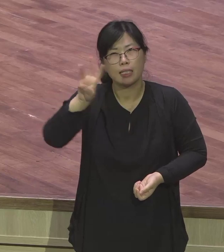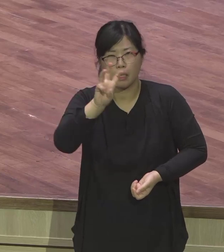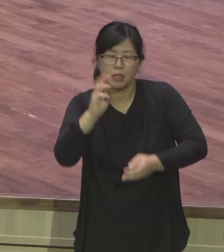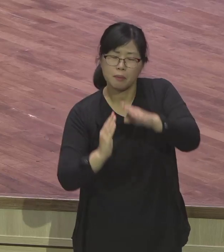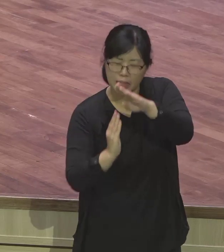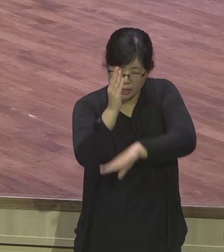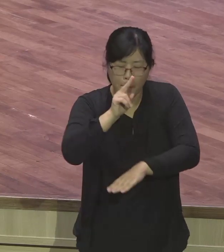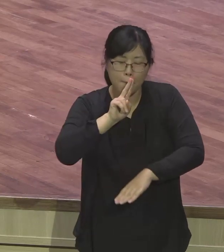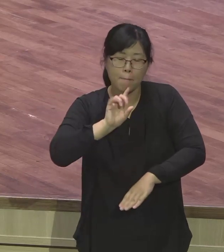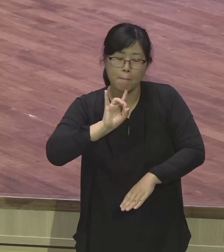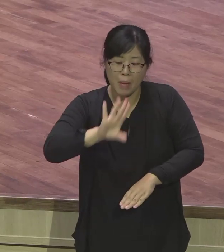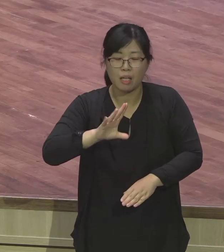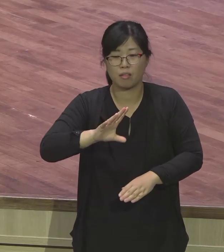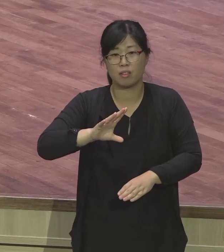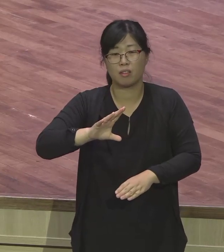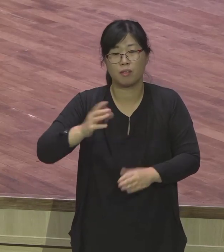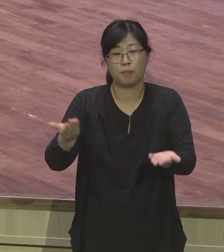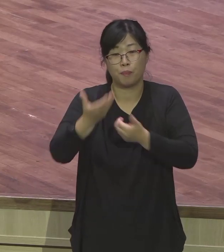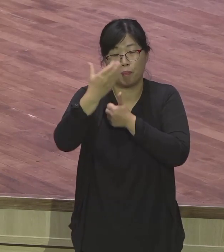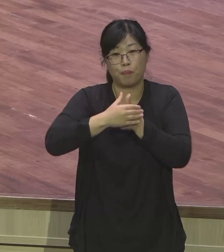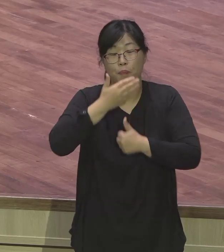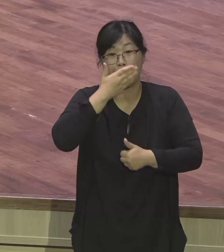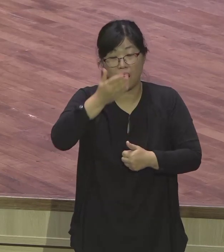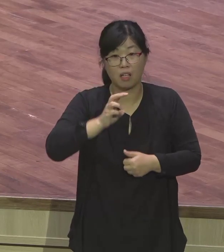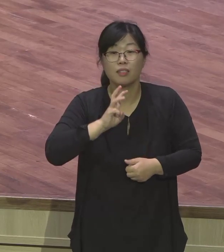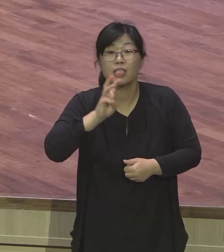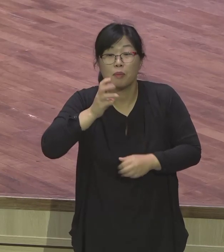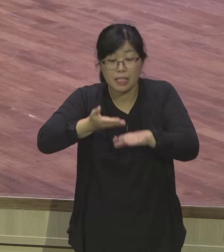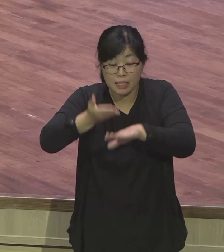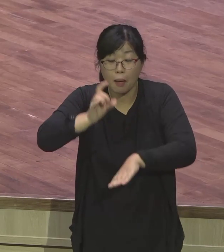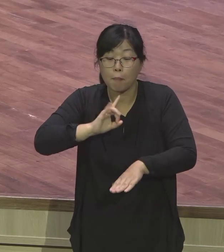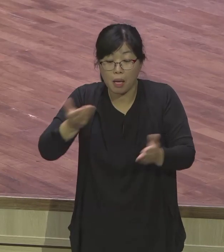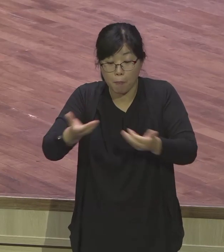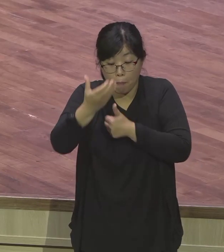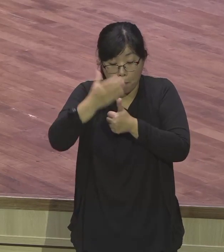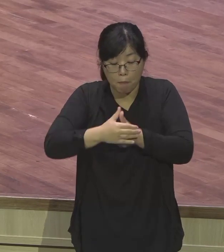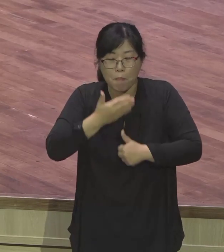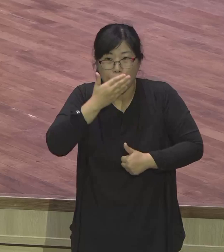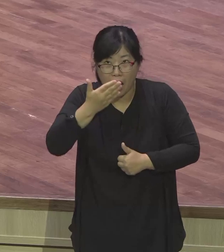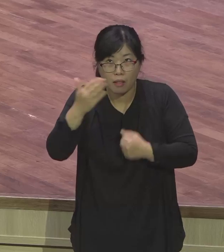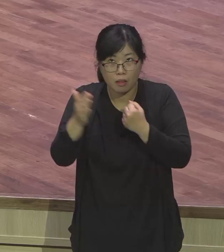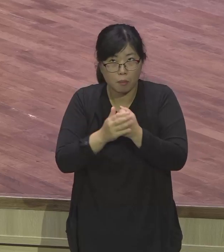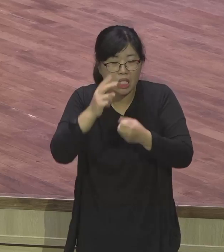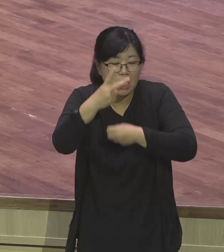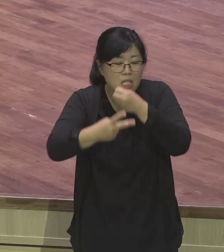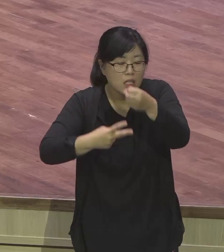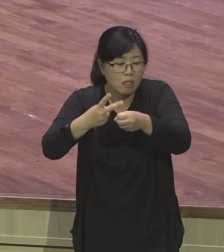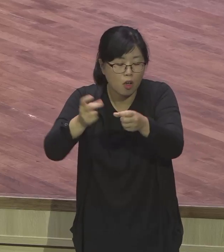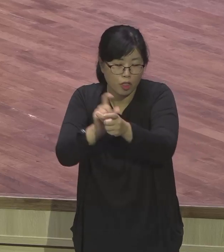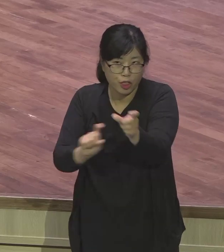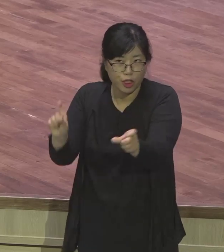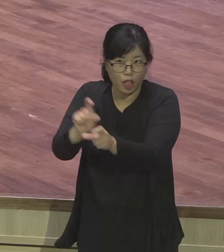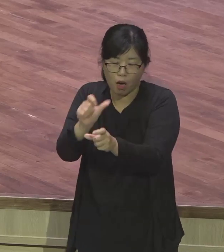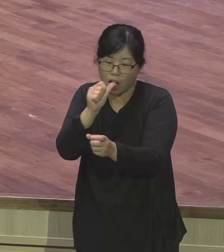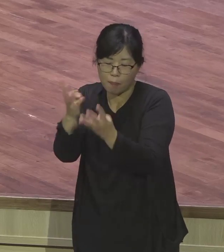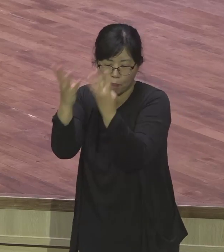3재로 오면요. 레위인이 성막 봉사를 시작하는 공식 나이가 성막 공사